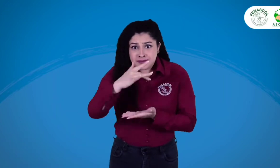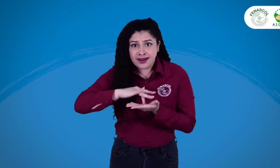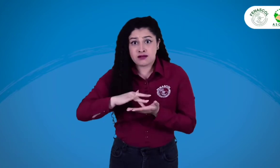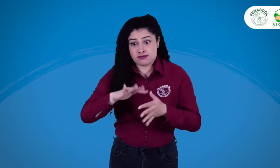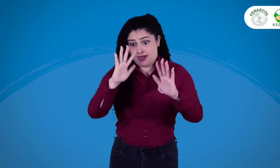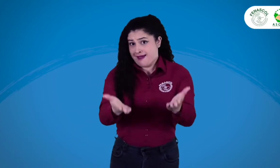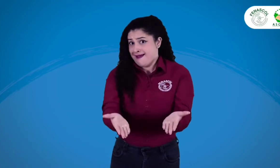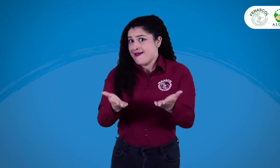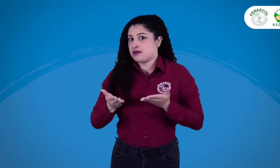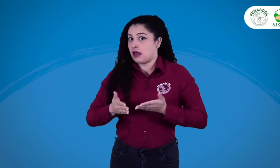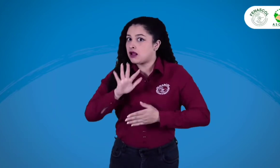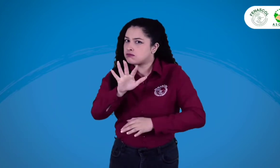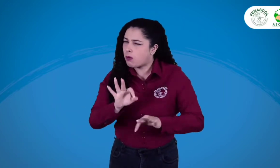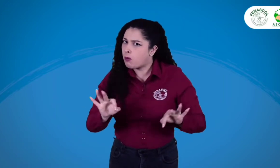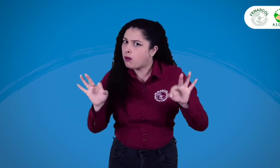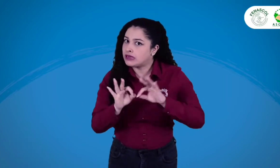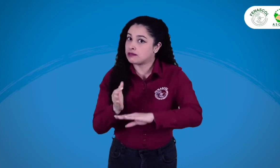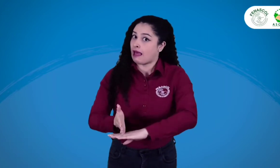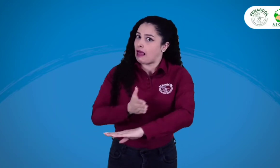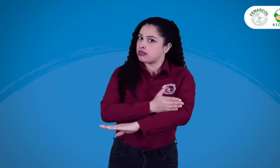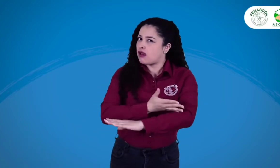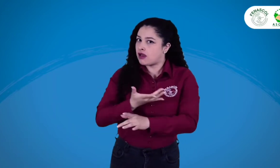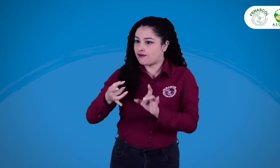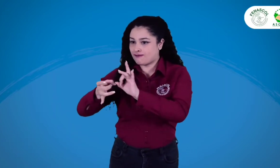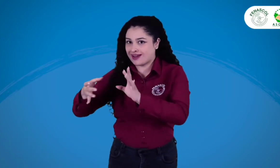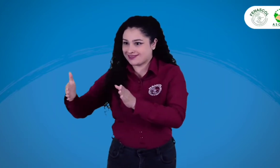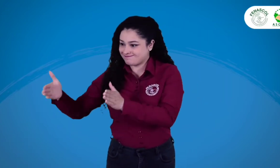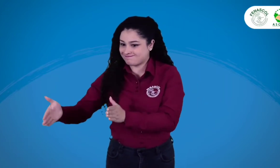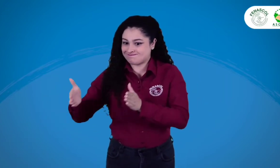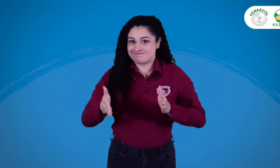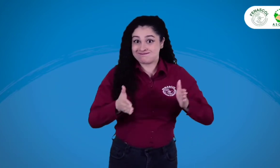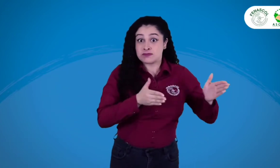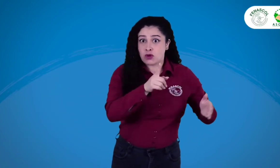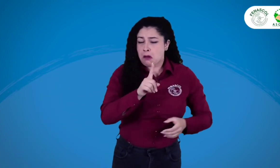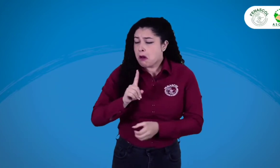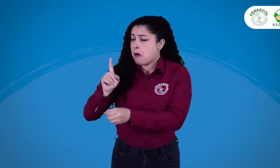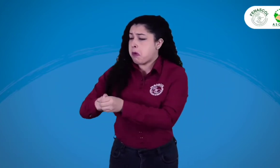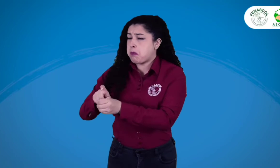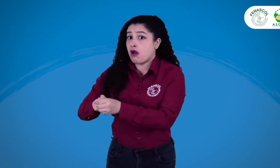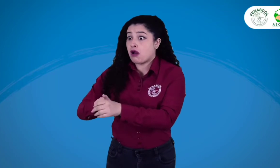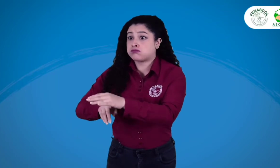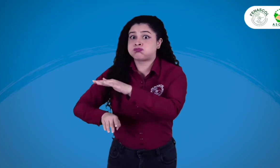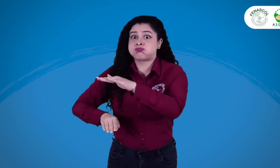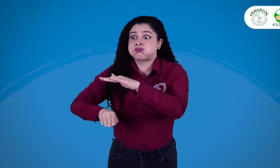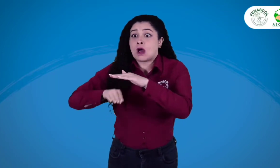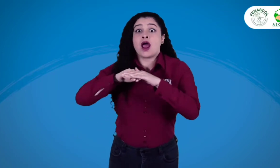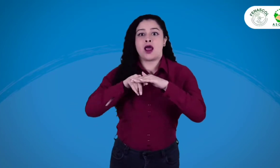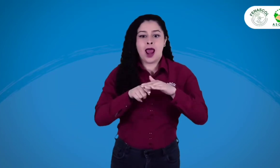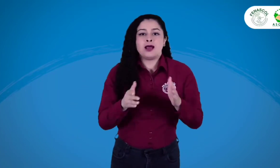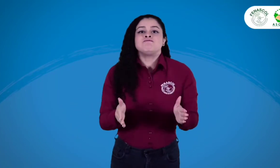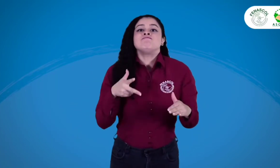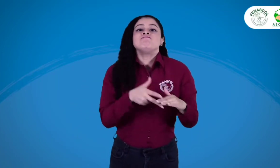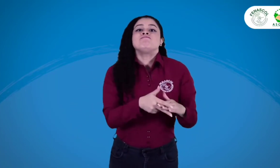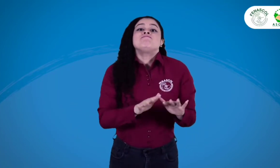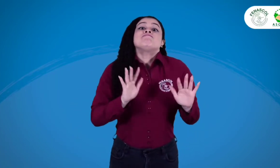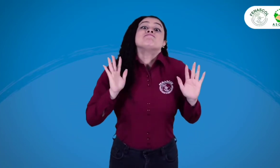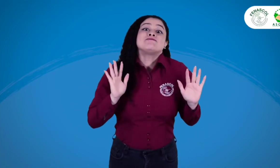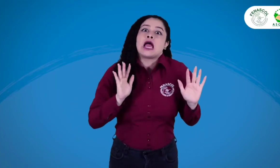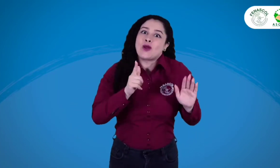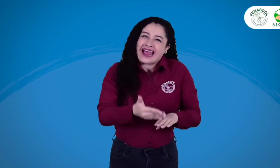Si quieres participar, eres bienvenido. Es importante que tengas en cuenta las fechas de los plazos y que no te quedes